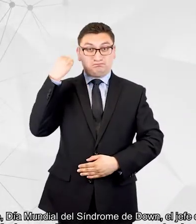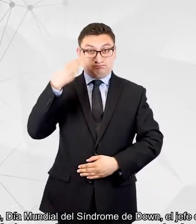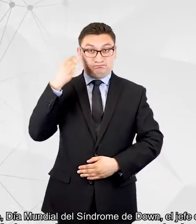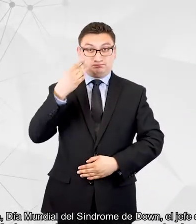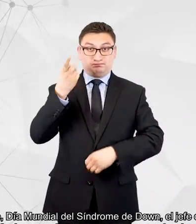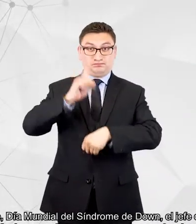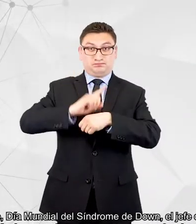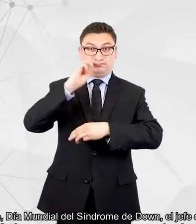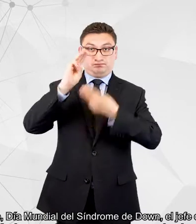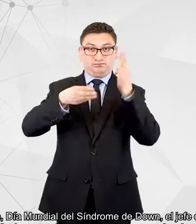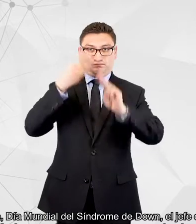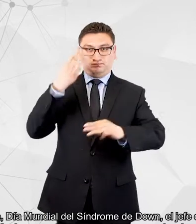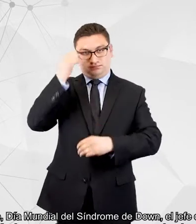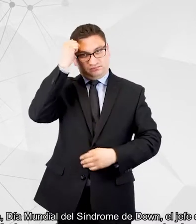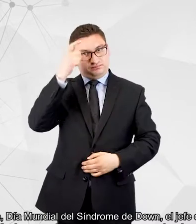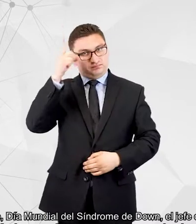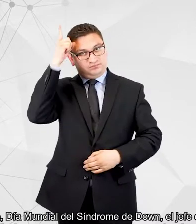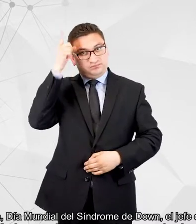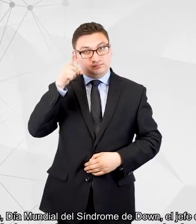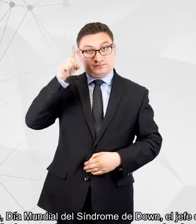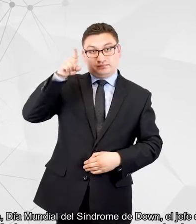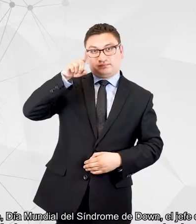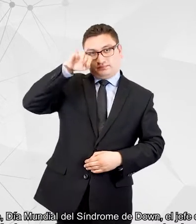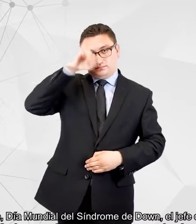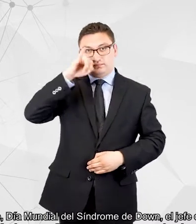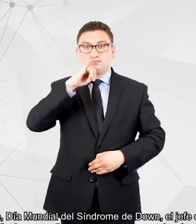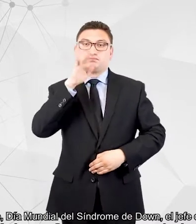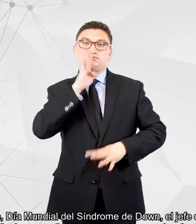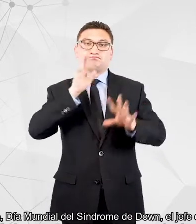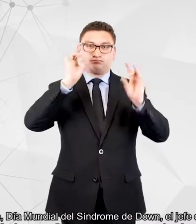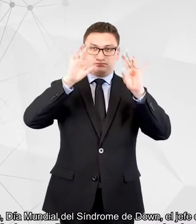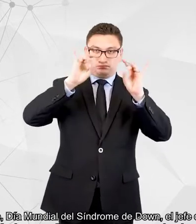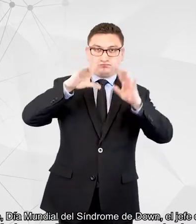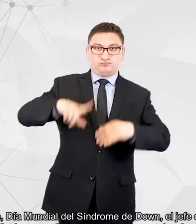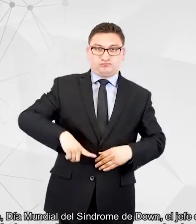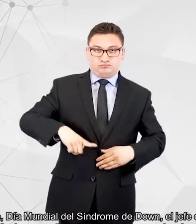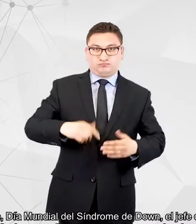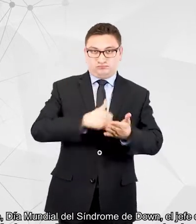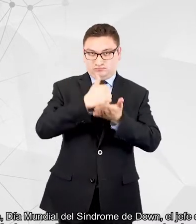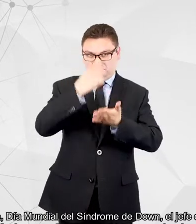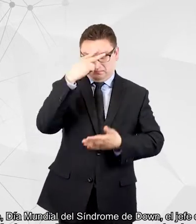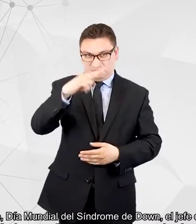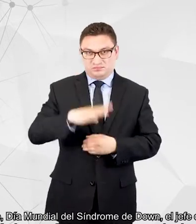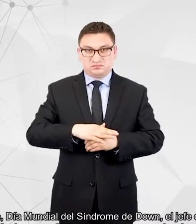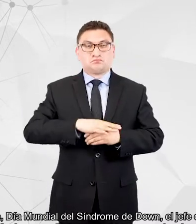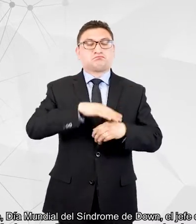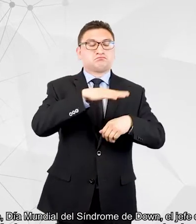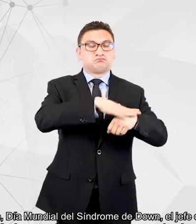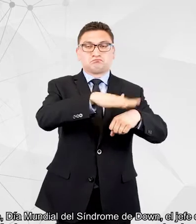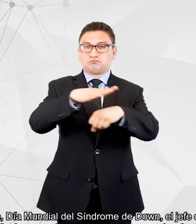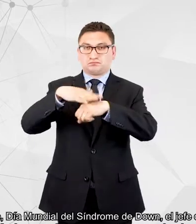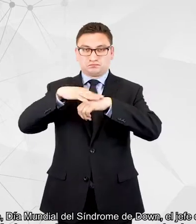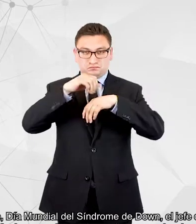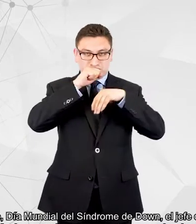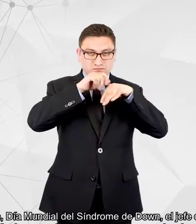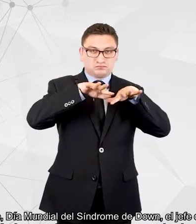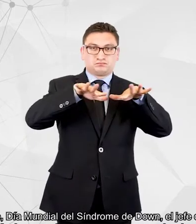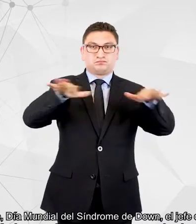Día Mundial del Síndrome de Down, el jefe de gobierno de la Ciudad de México se sumó a la campaña que busca hacer conciencia sobre esta condición.